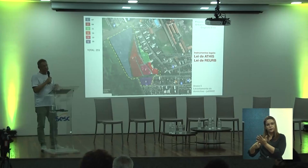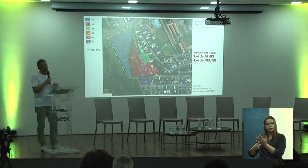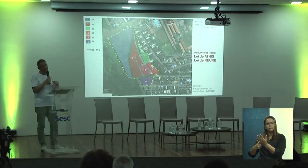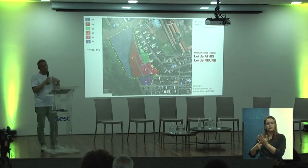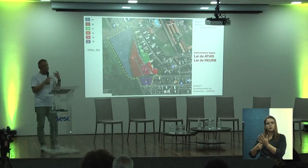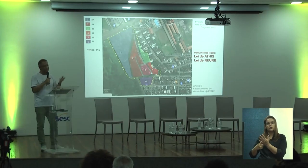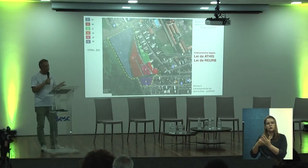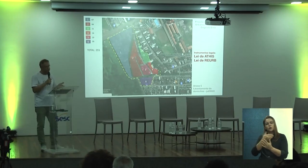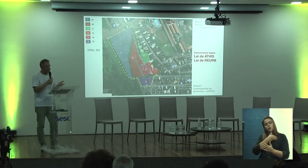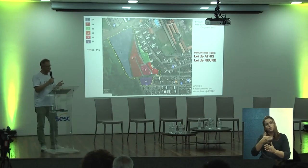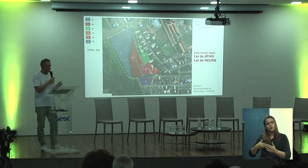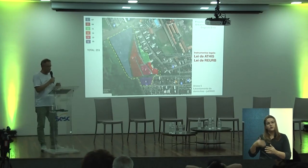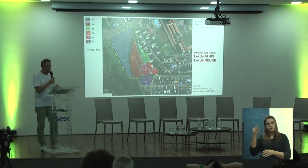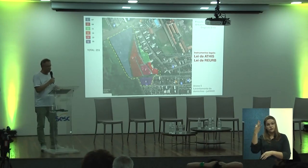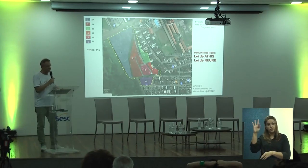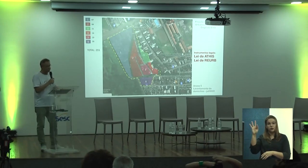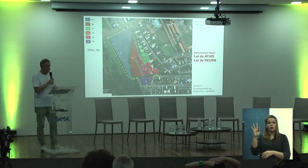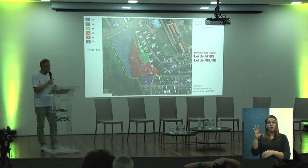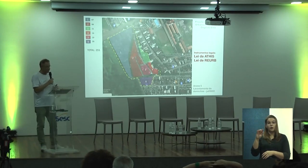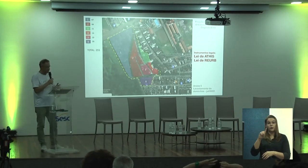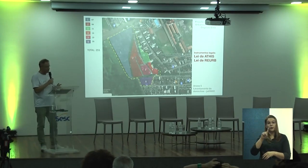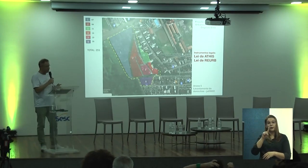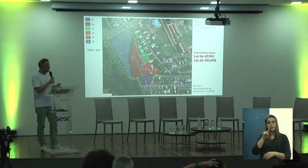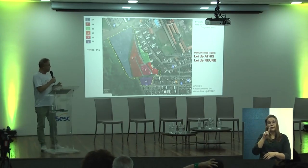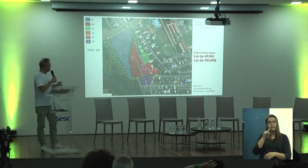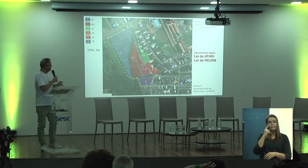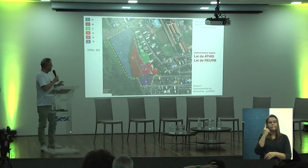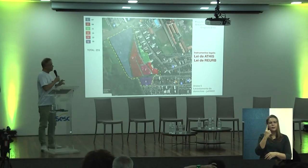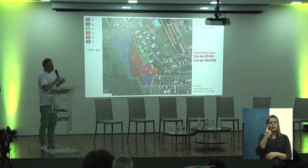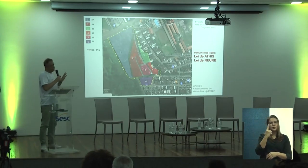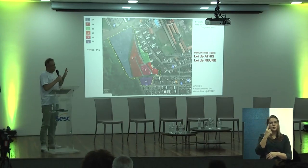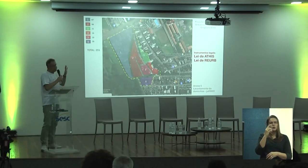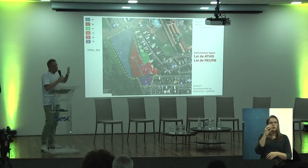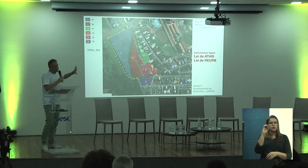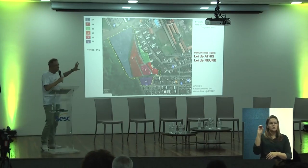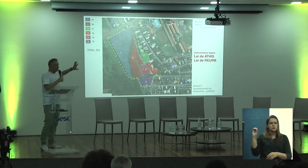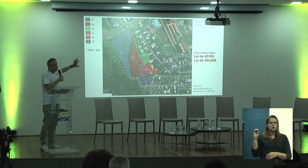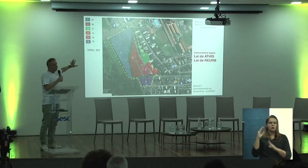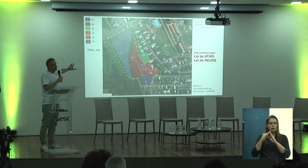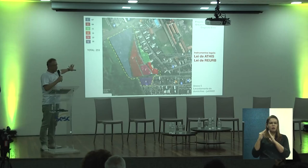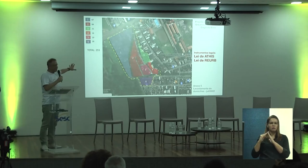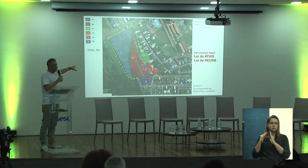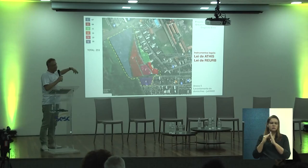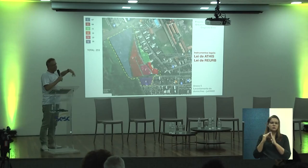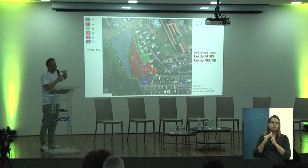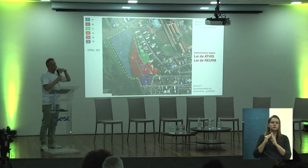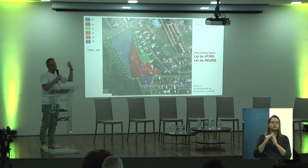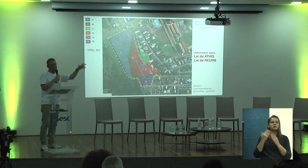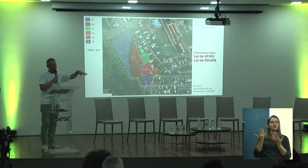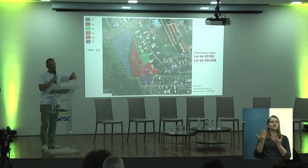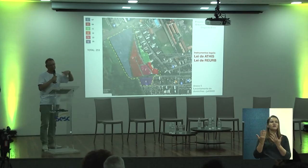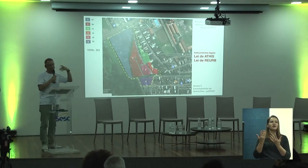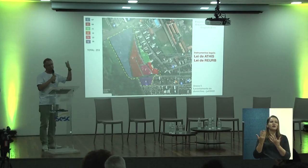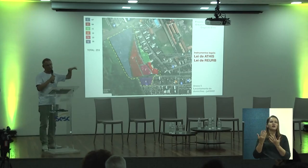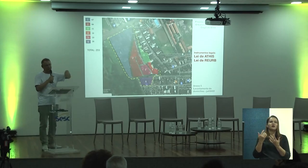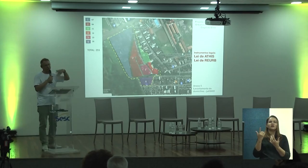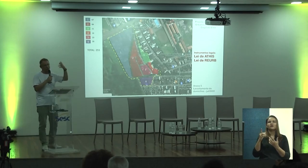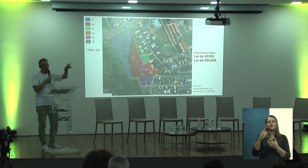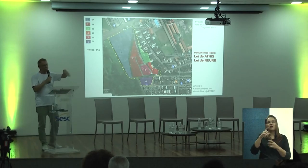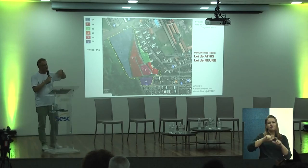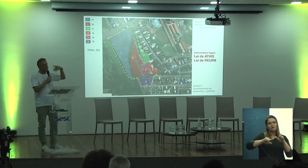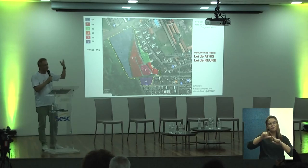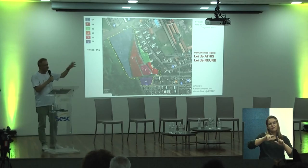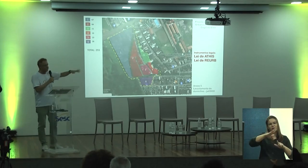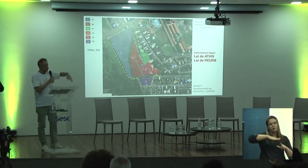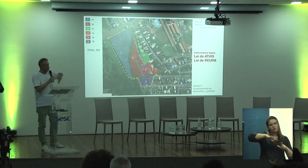recomposição de 1.100 unidades habitacionais. 1.100. Mas a gente falou, então, nós não vamos trabalhar numa área que vai ficar dependendo de processo,